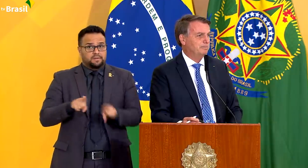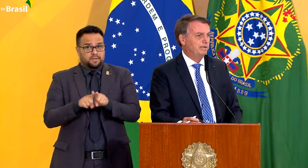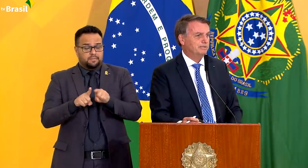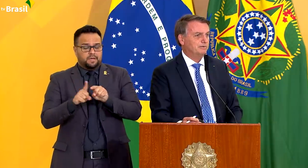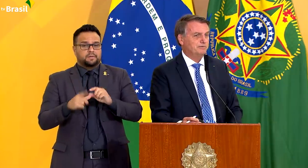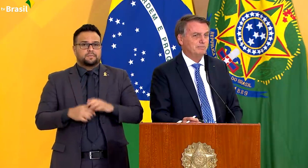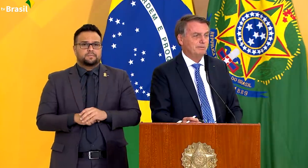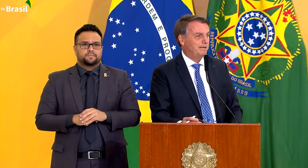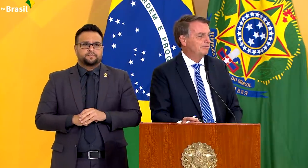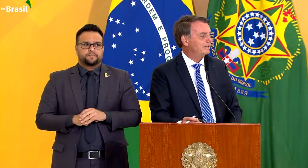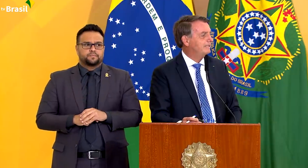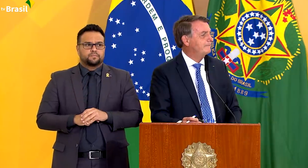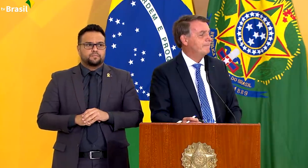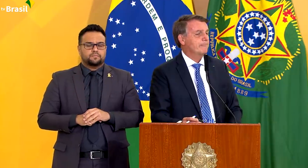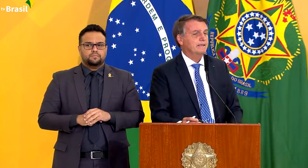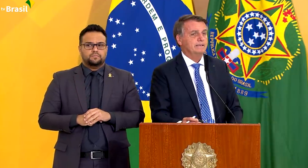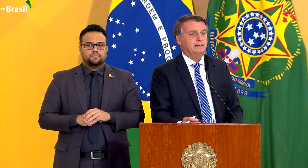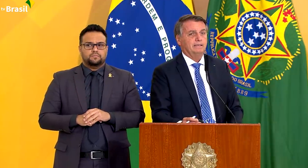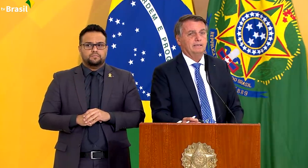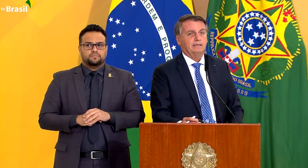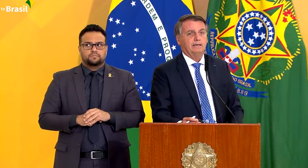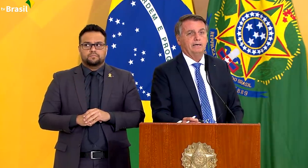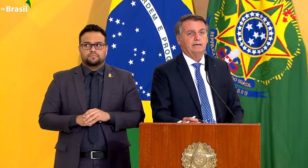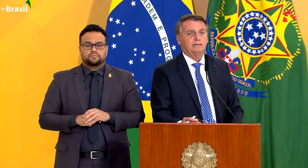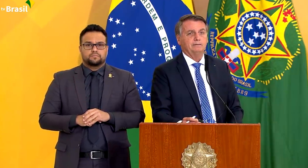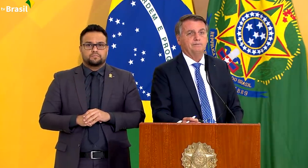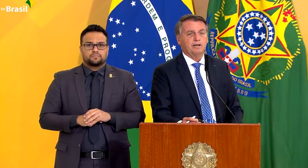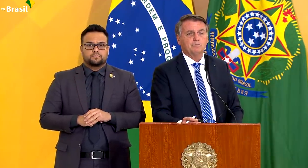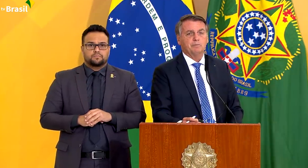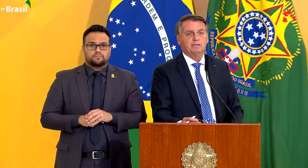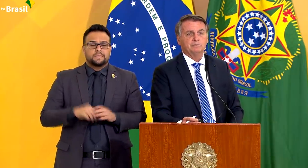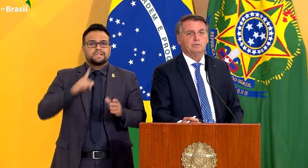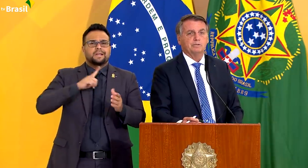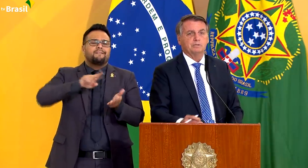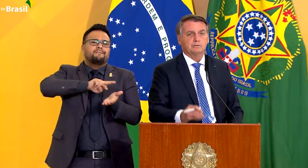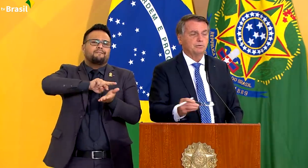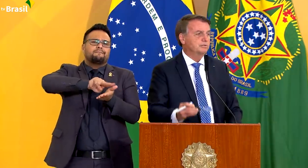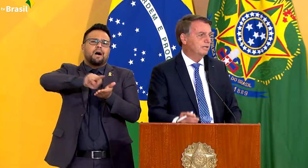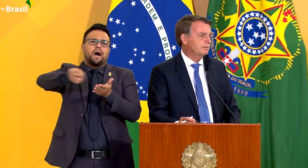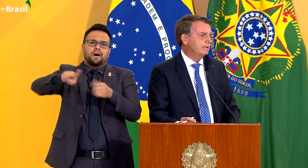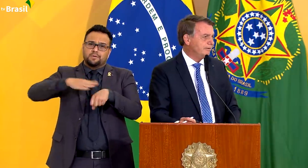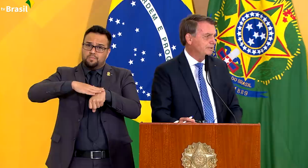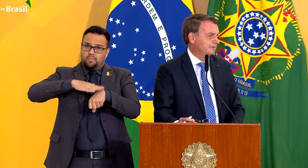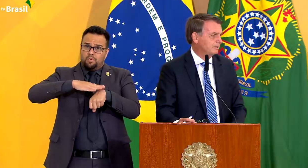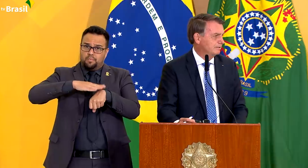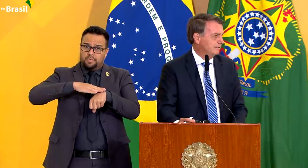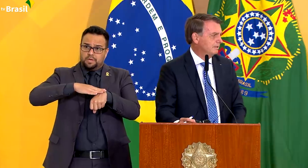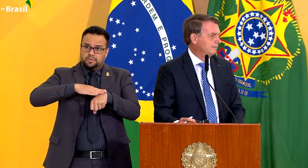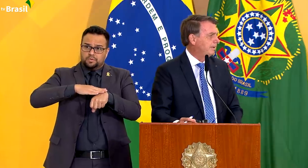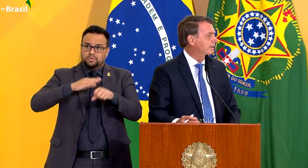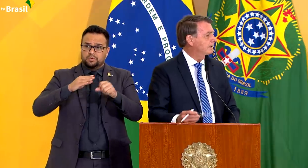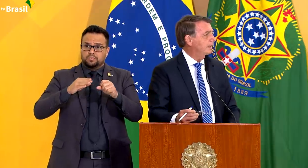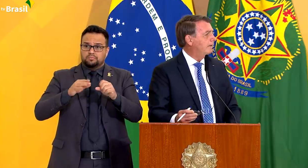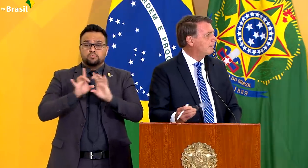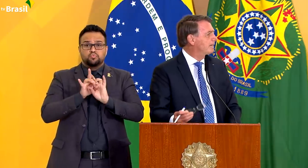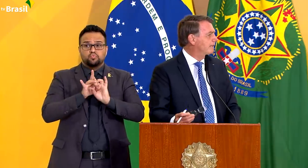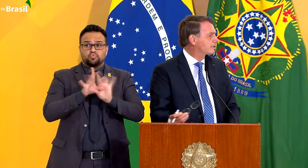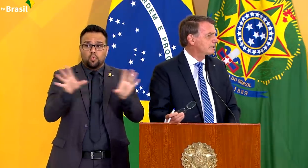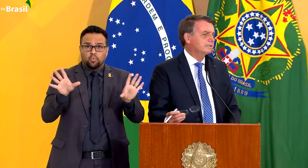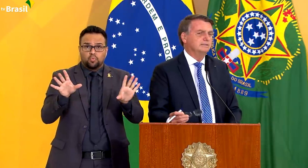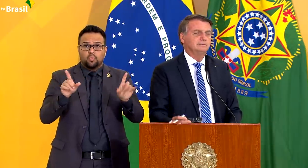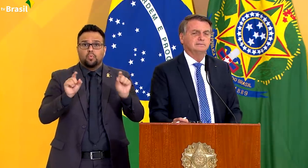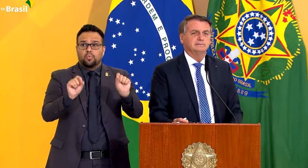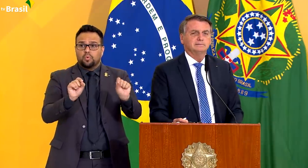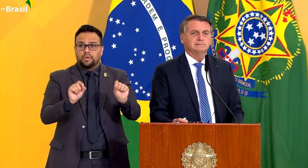a Aline Sleuch pode confirmar bem isso daí, em vários momentos nós soltamos os alevinos. Bem, é uma